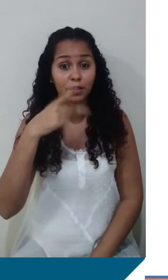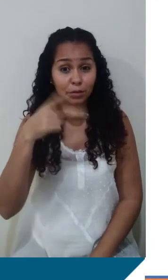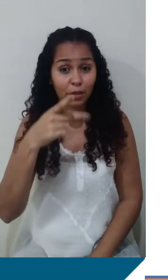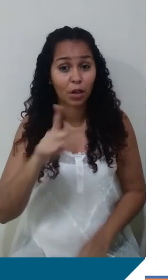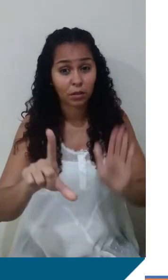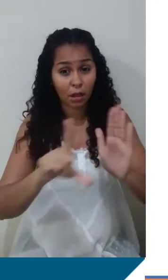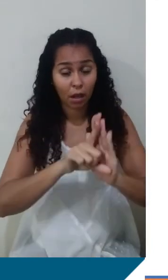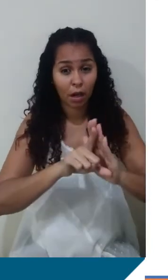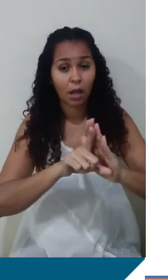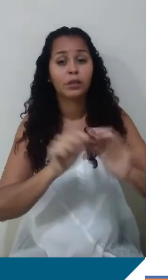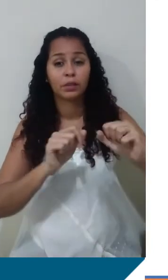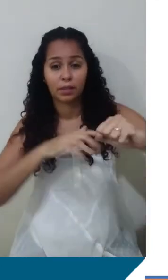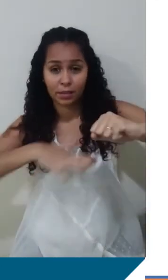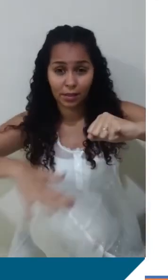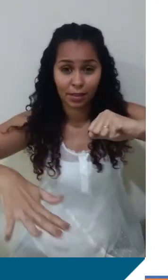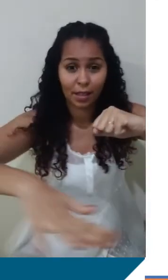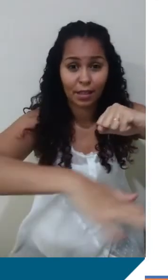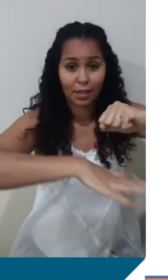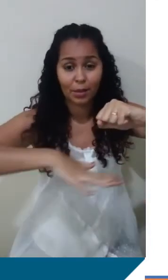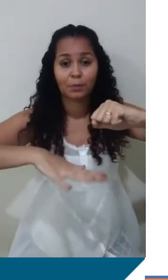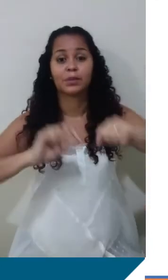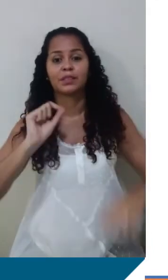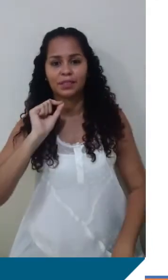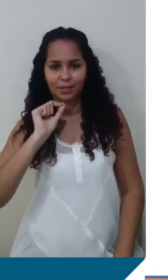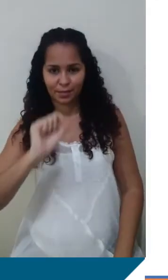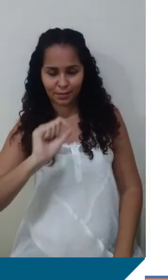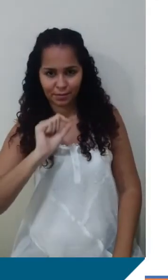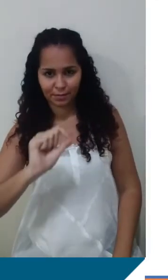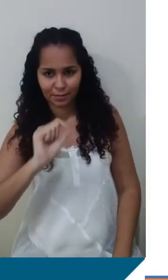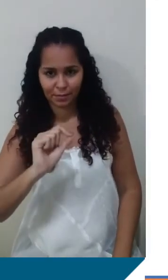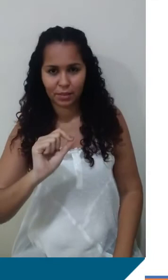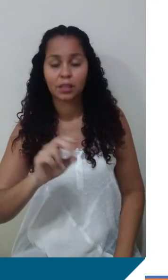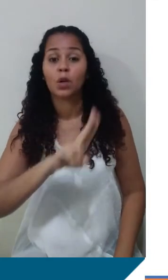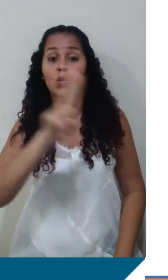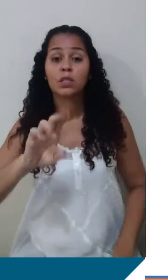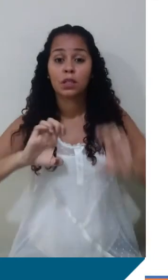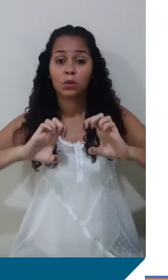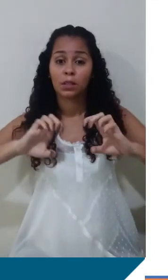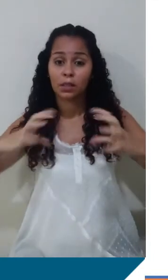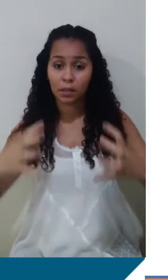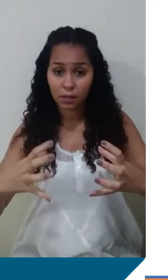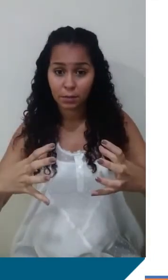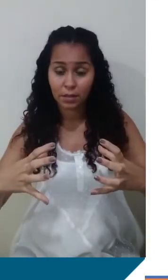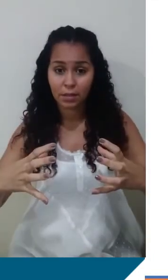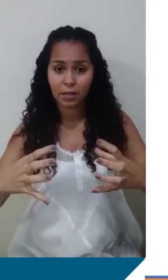que é a primeira lei de Kepler? A gente está trabalhando com elipses. Então, a gente não tem um raio. O raio quem tem é